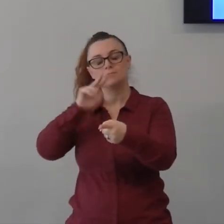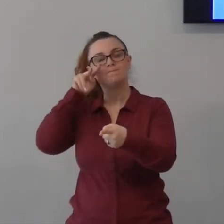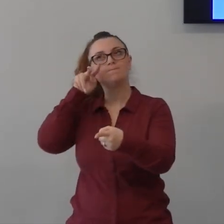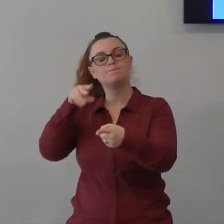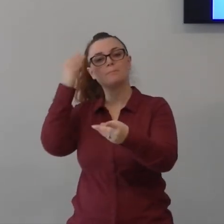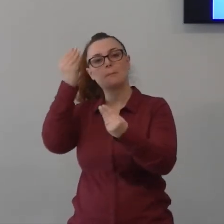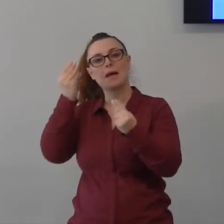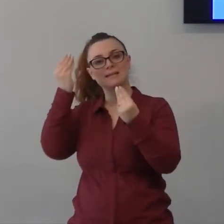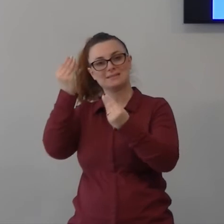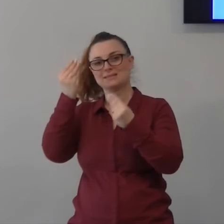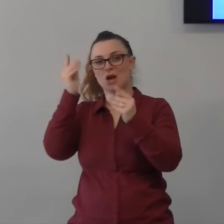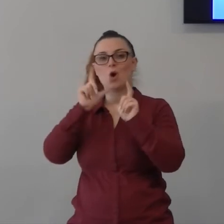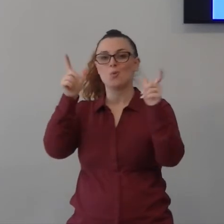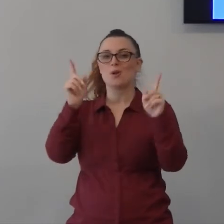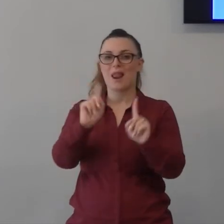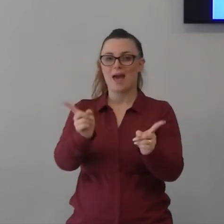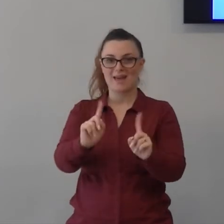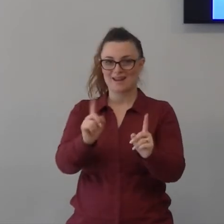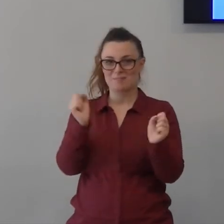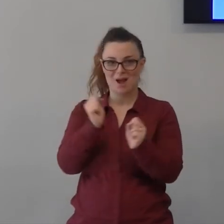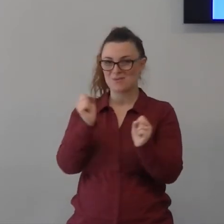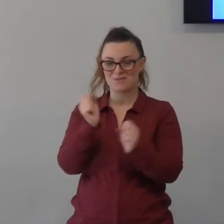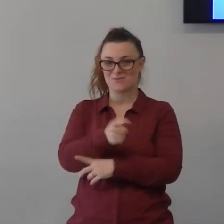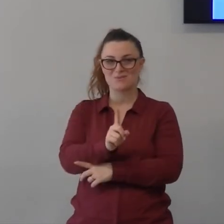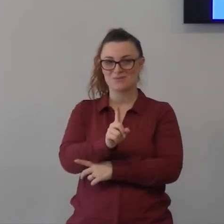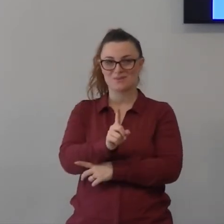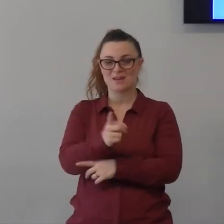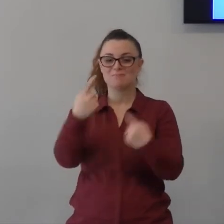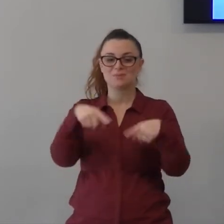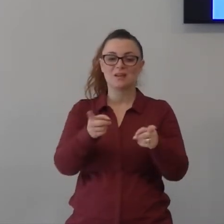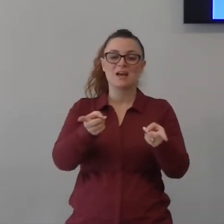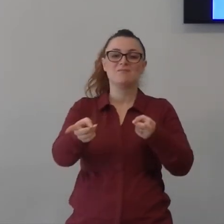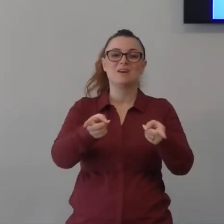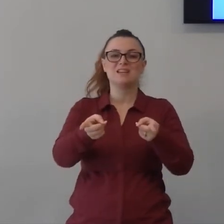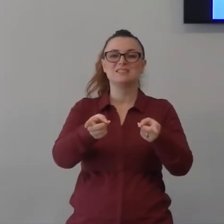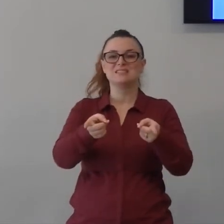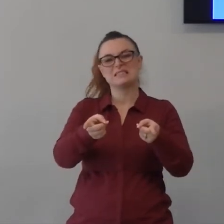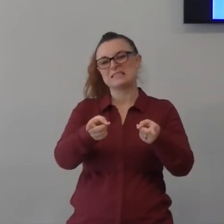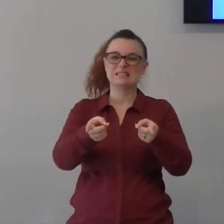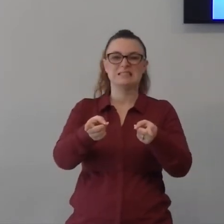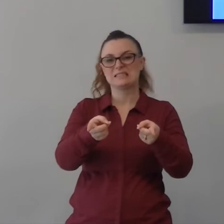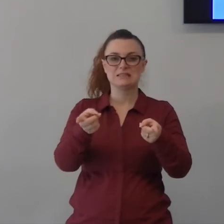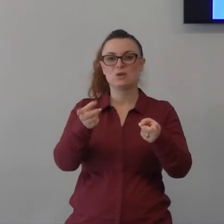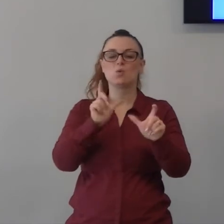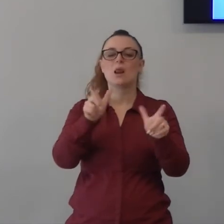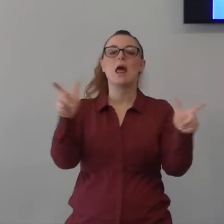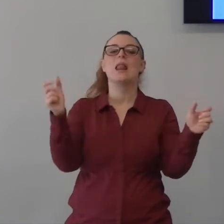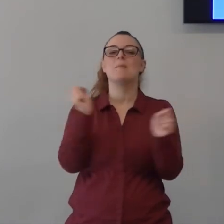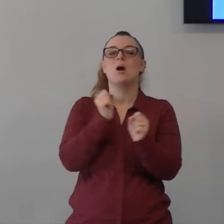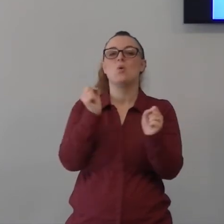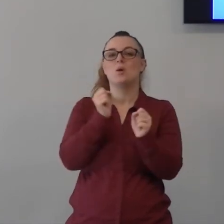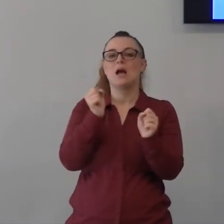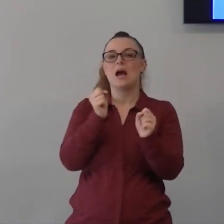fase urlare di paura quella è una fase brutta perché urlare di paura significa che tu